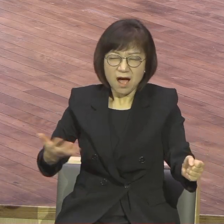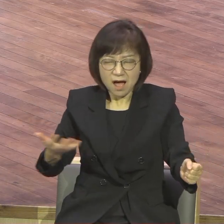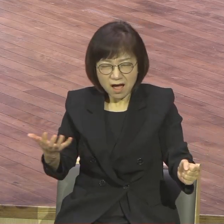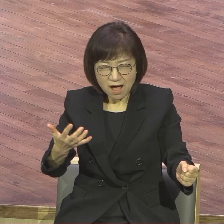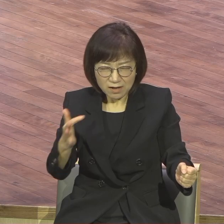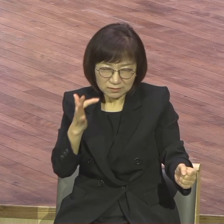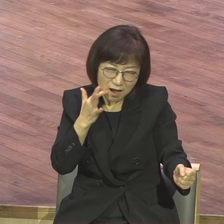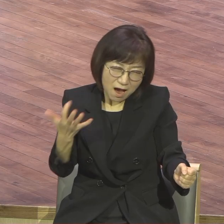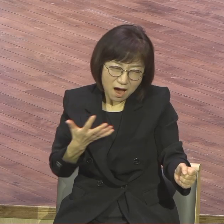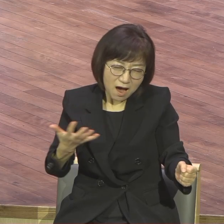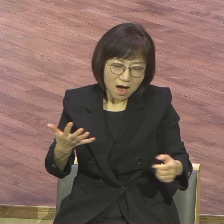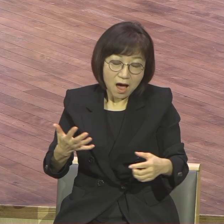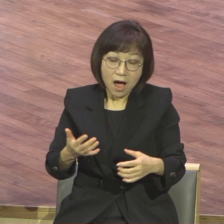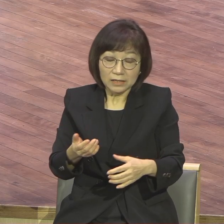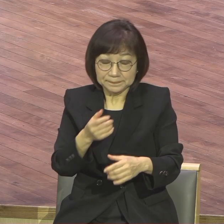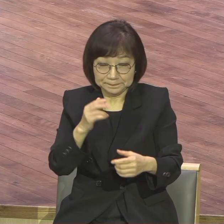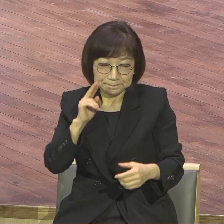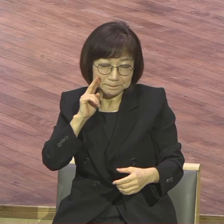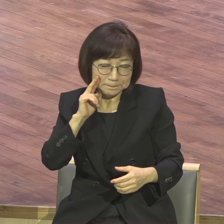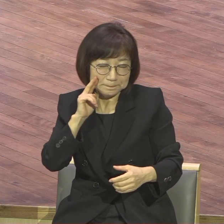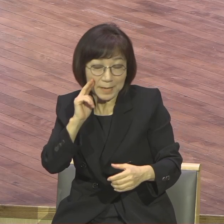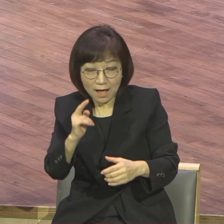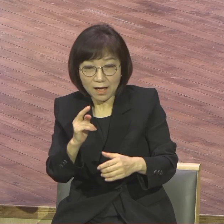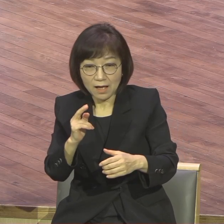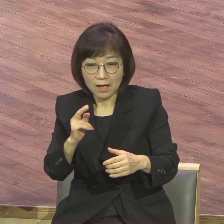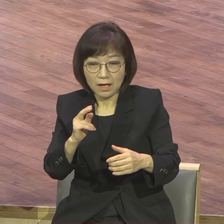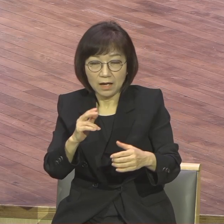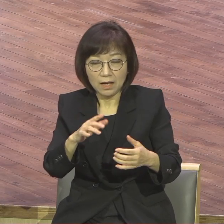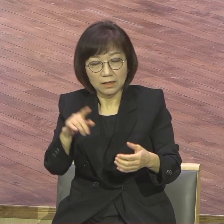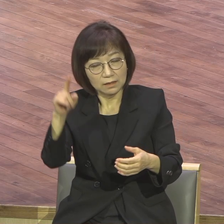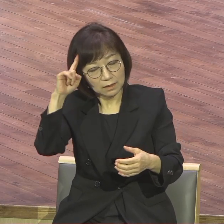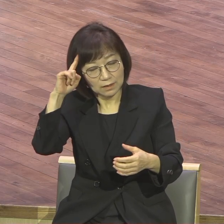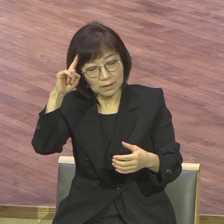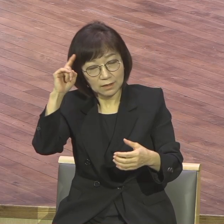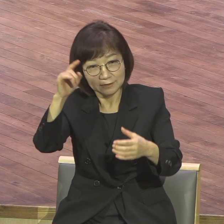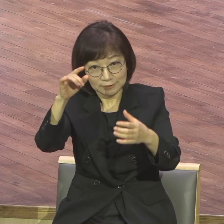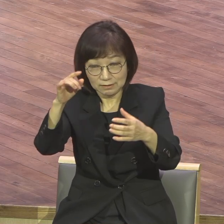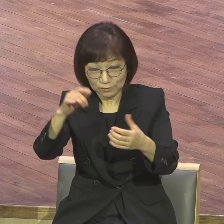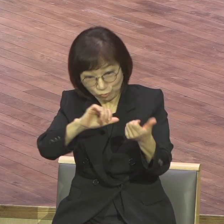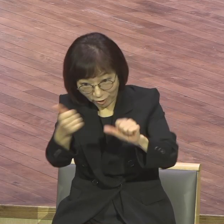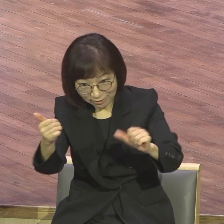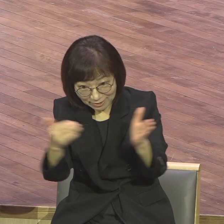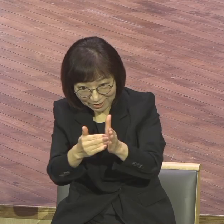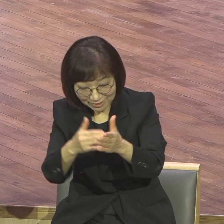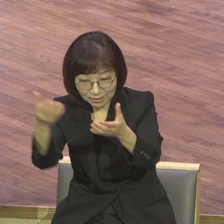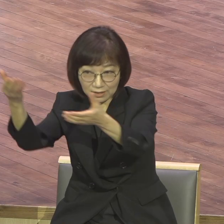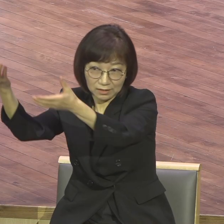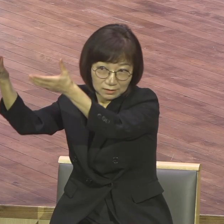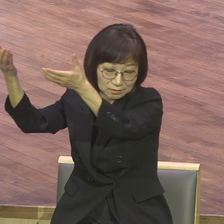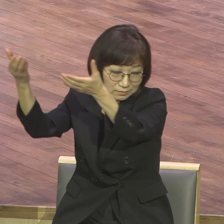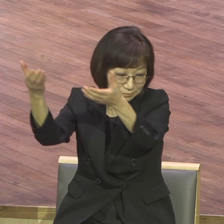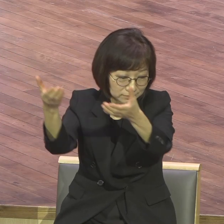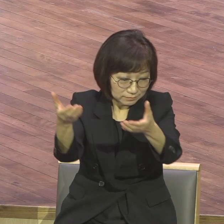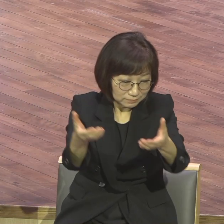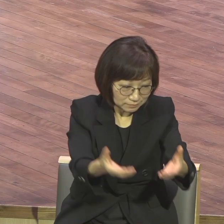기절을 해가지고 거기서 내려와서 죽은 줄 알고 내려와서 서늘한 무덤에